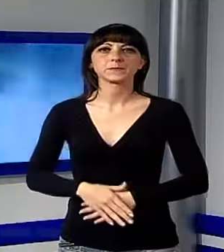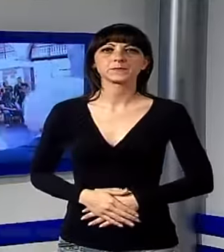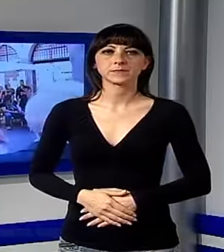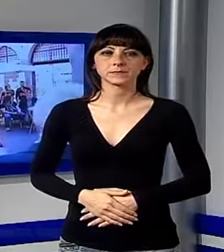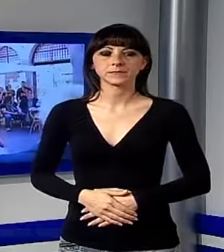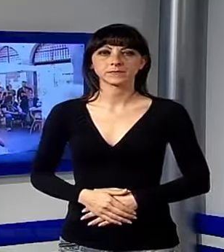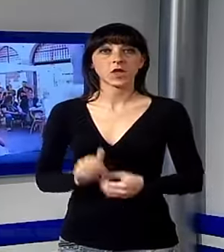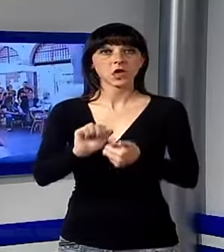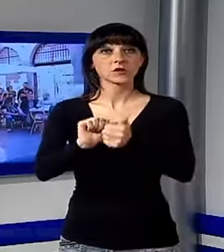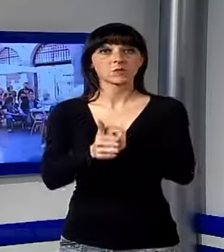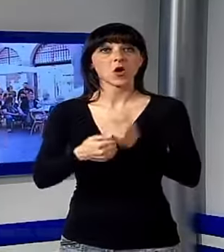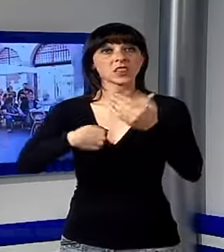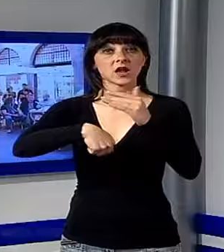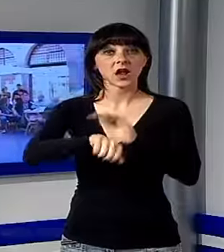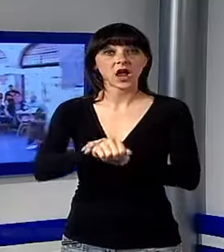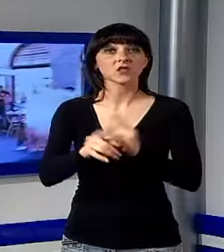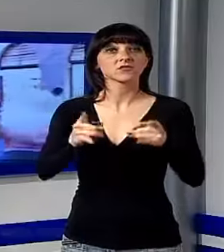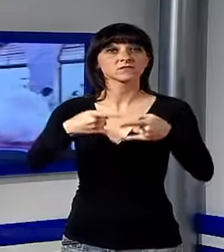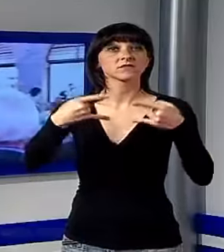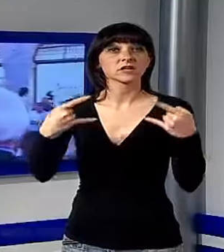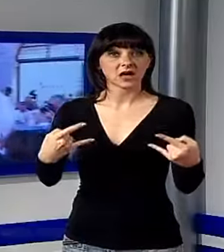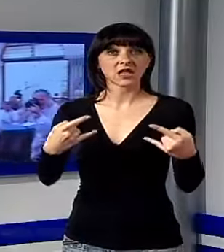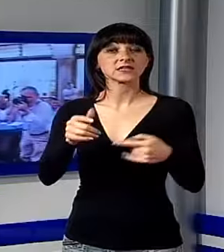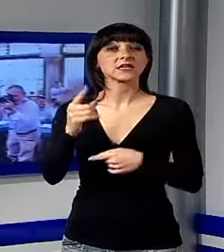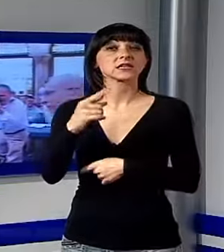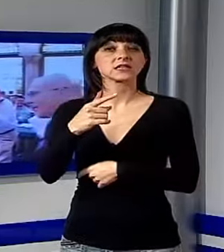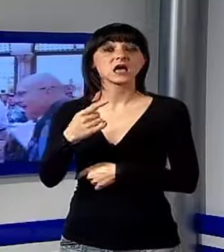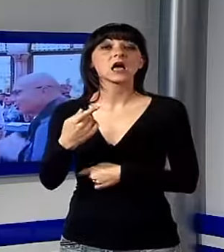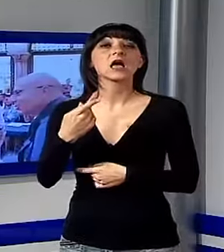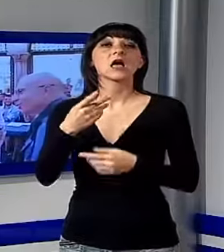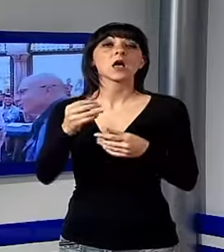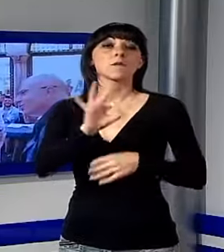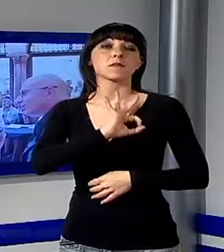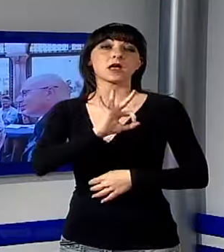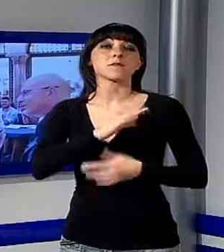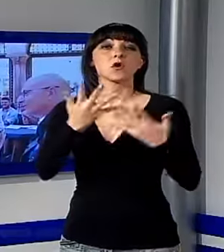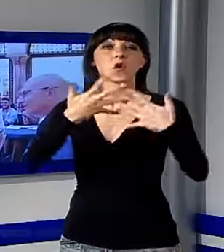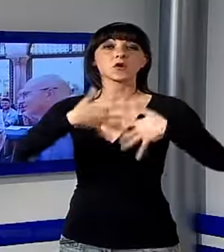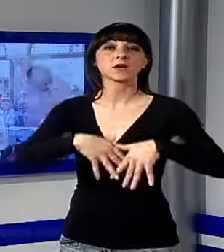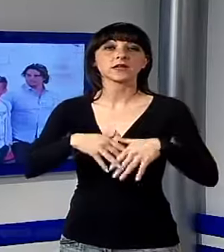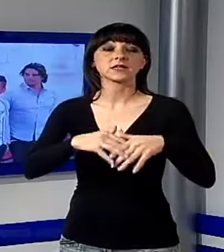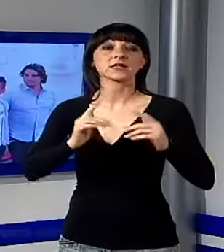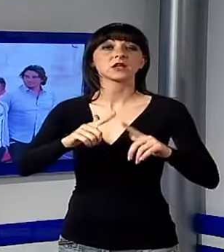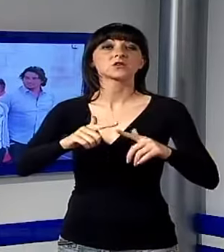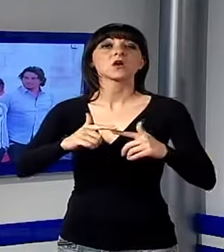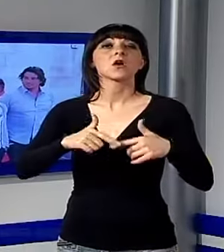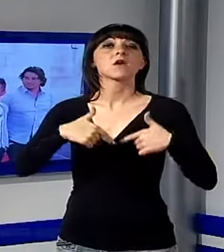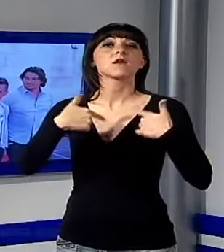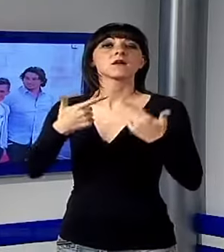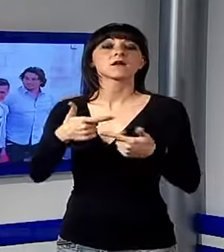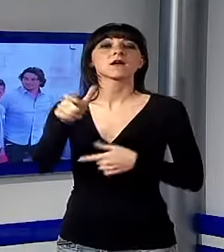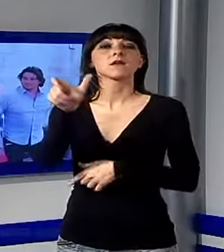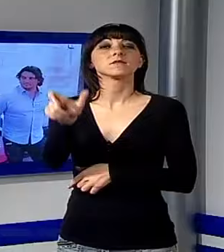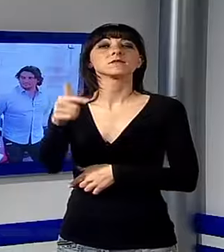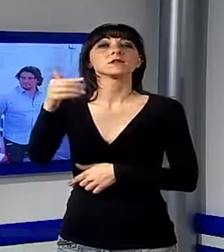Lo sport, il calcio e il gazzettino a Tarantino, il premio organizzato da Gazzetta Lucchesi ha segnato all'attaccante rosso-nero nel